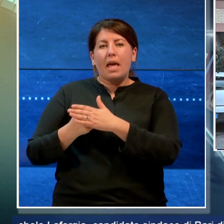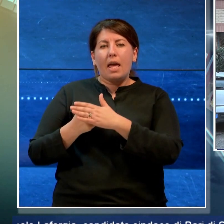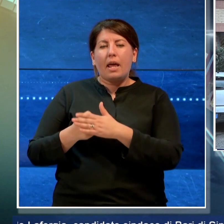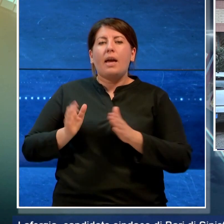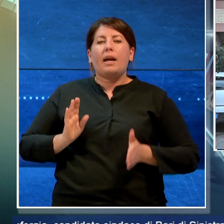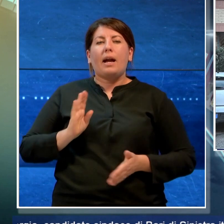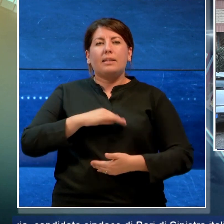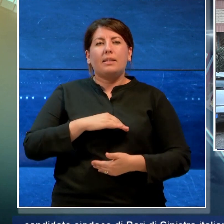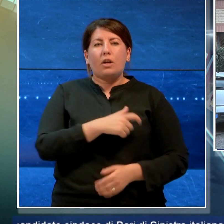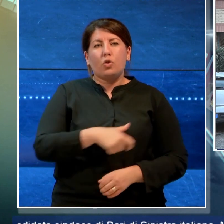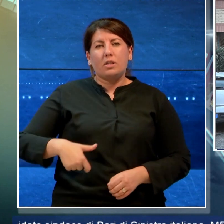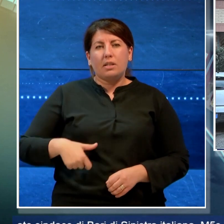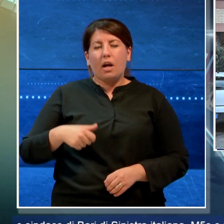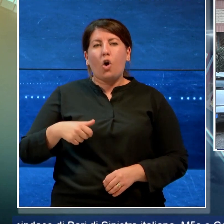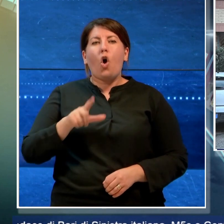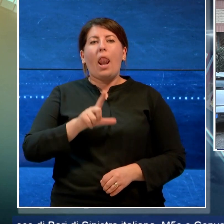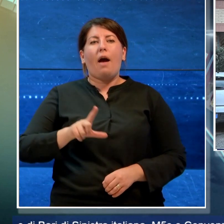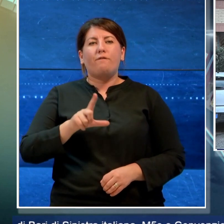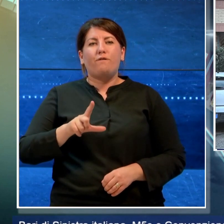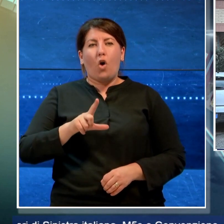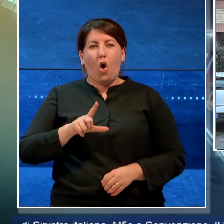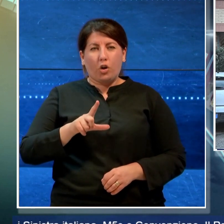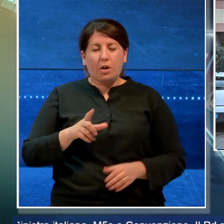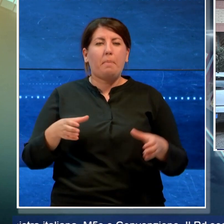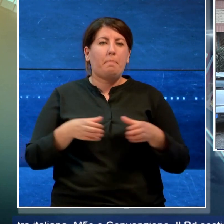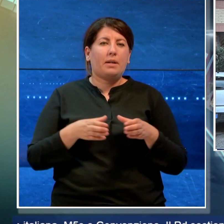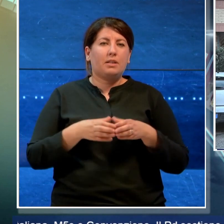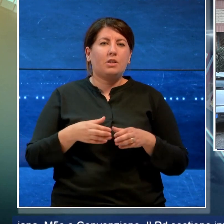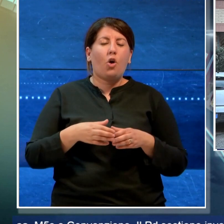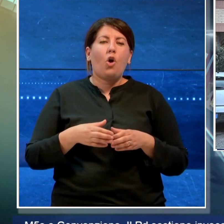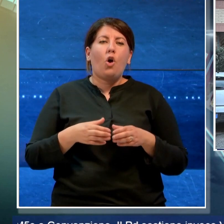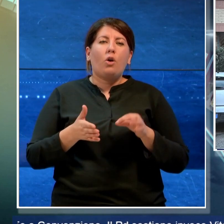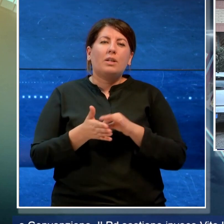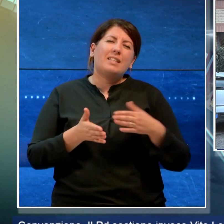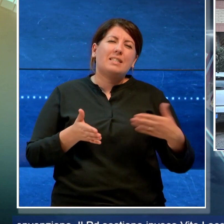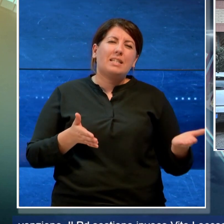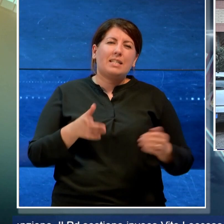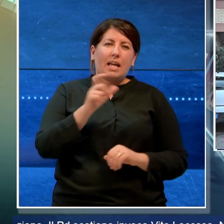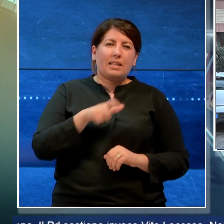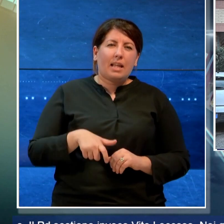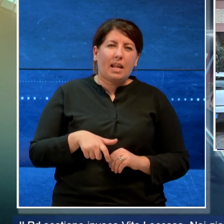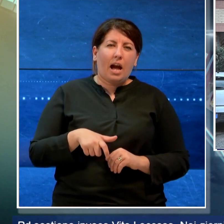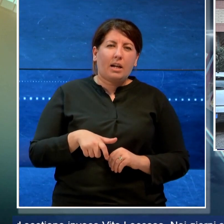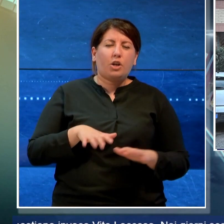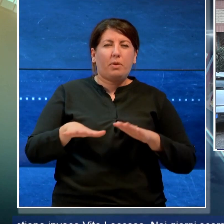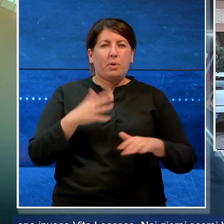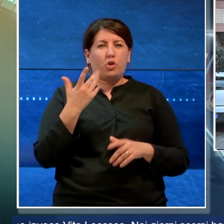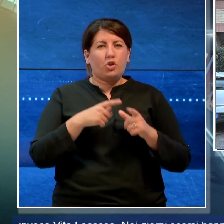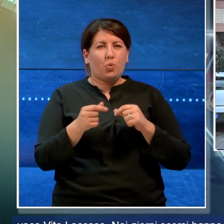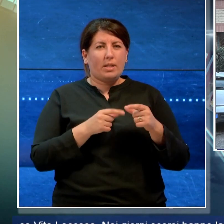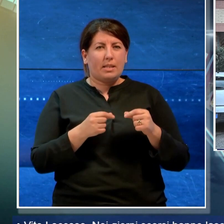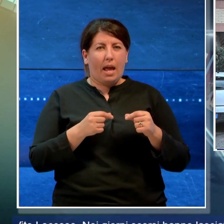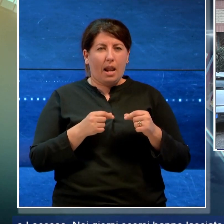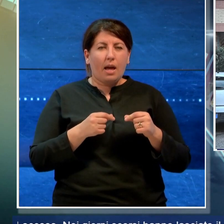candidato sindaco di Bari, di Sinistra Italiana, Movimento 5 Stelle e Convenzione. Il PD